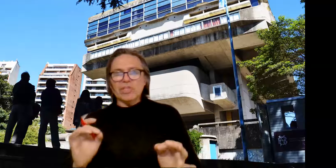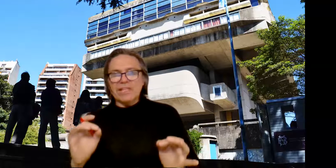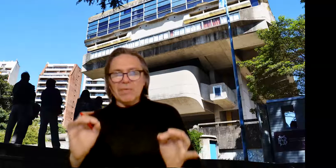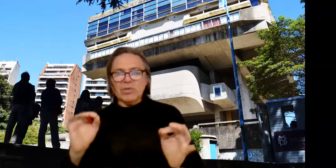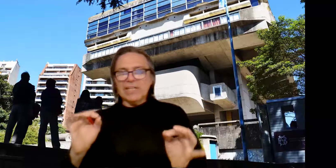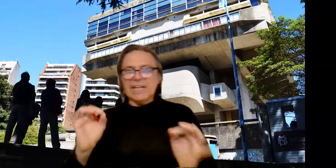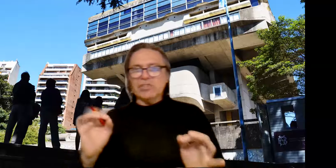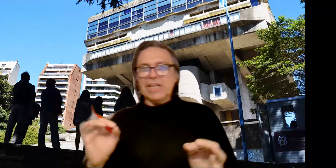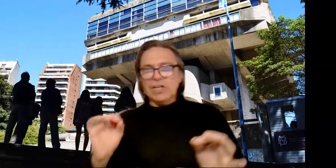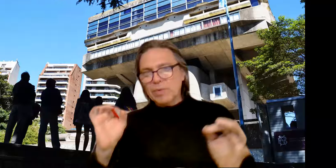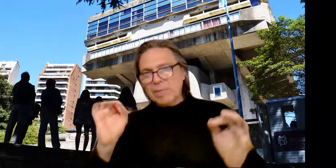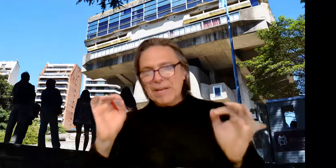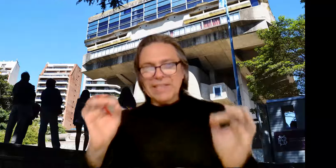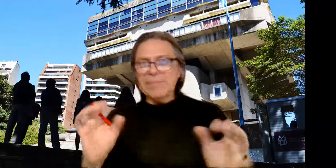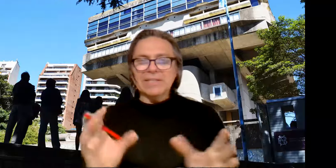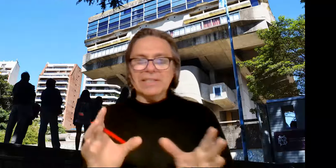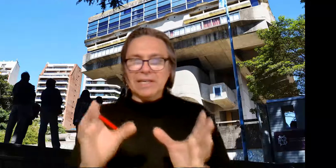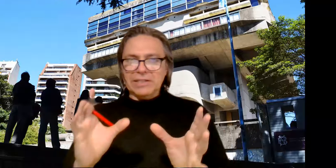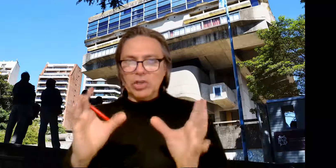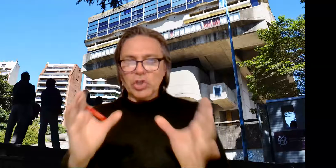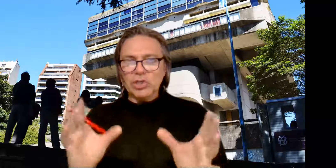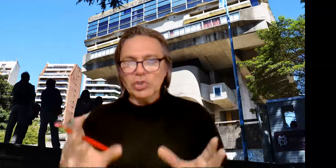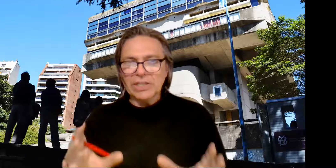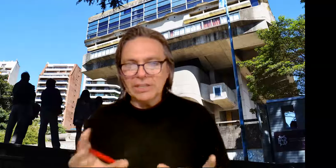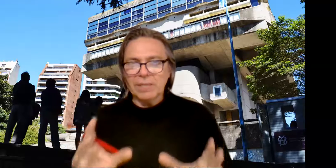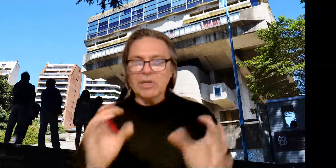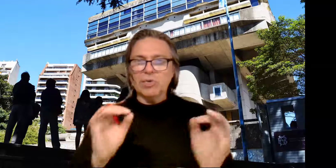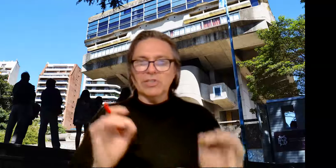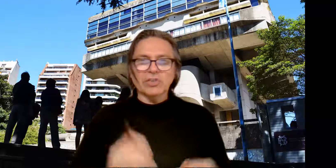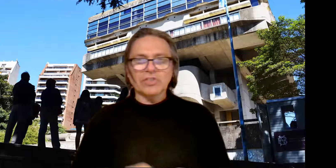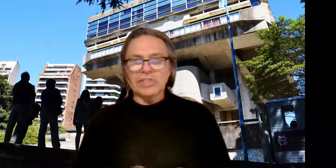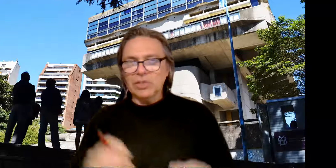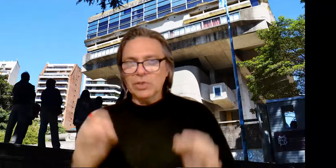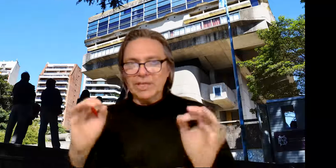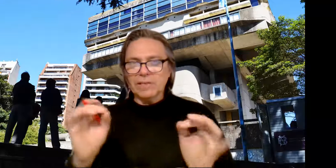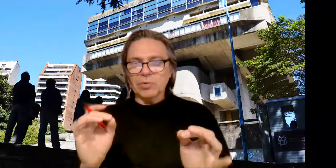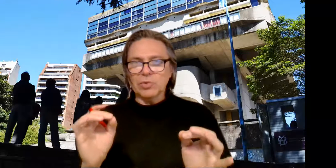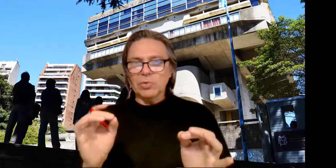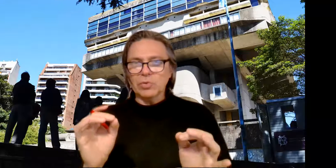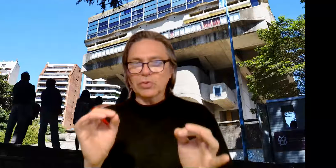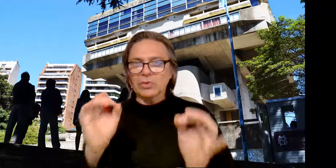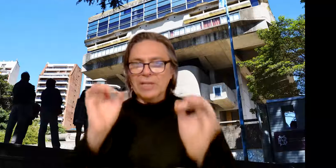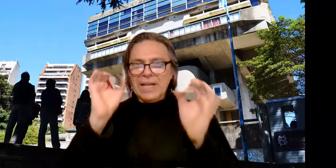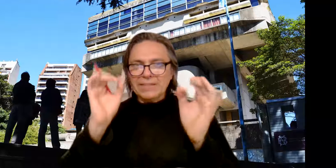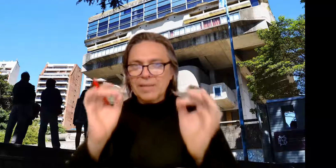desde la Biblioteca Nacional, obra paradigmática de Clorindo Testa, 1962, ganada por concurso, hacia